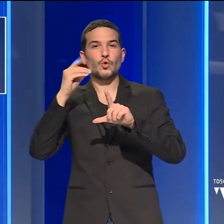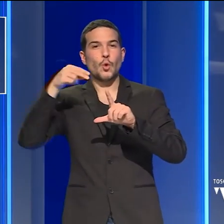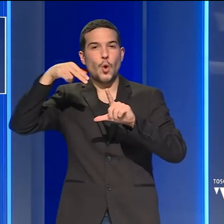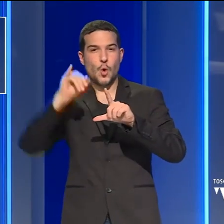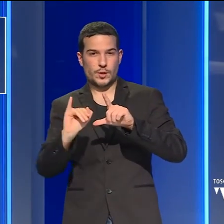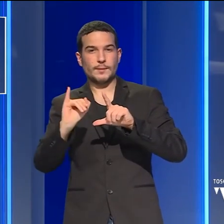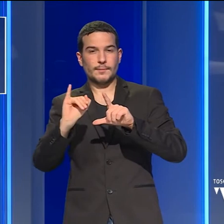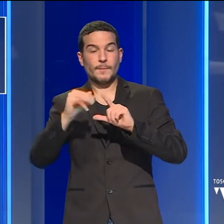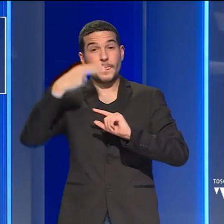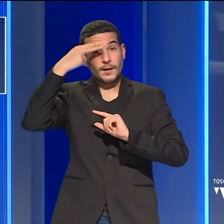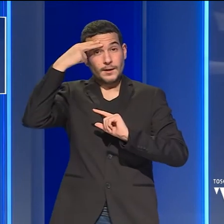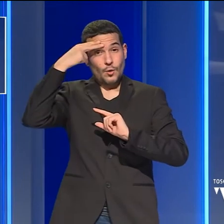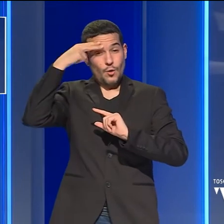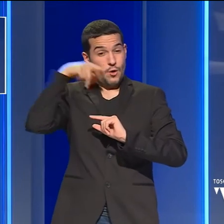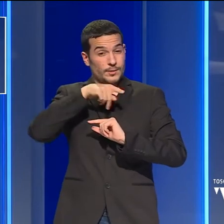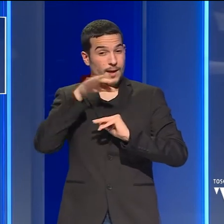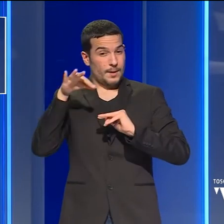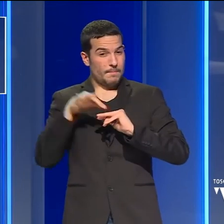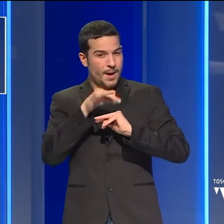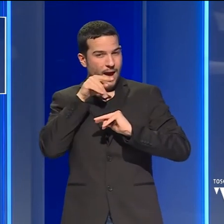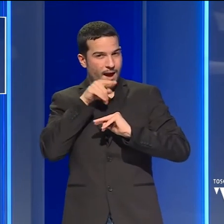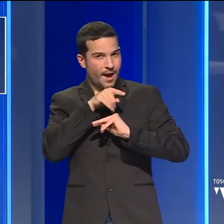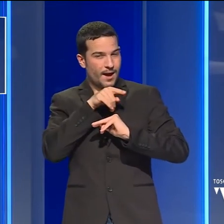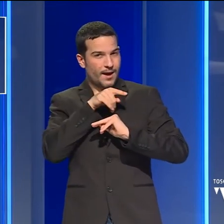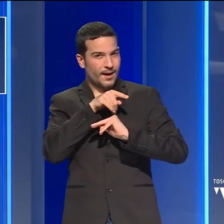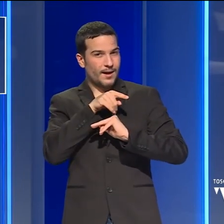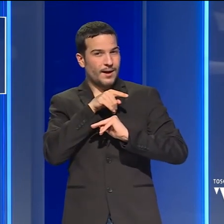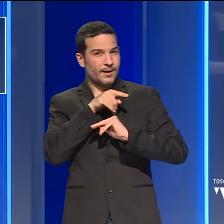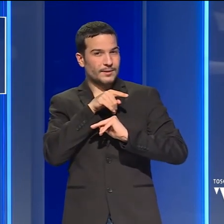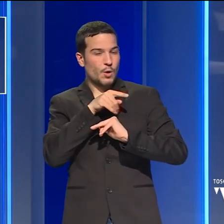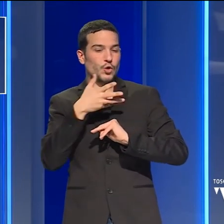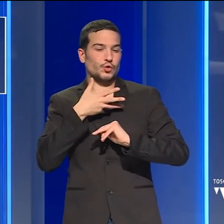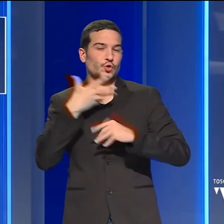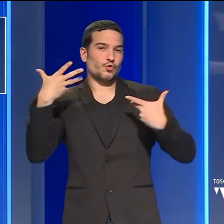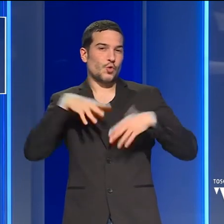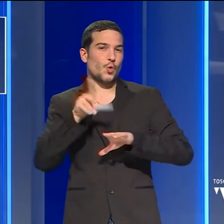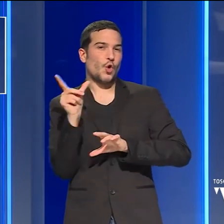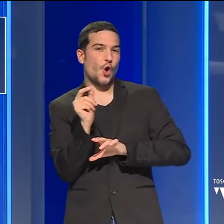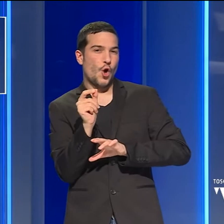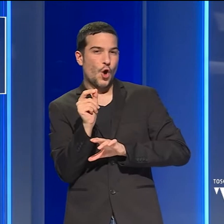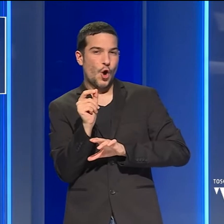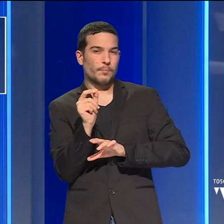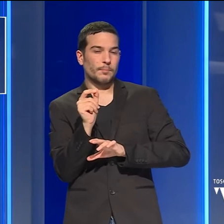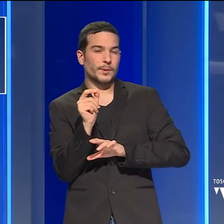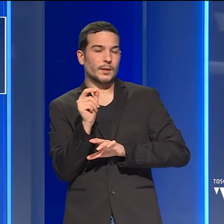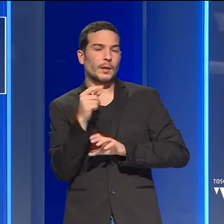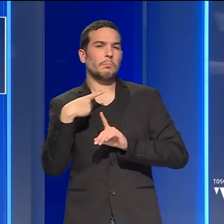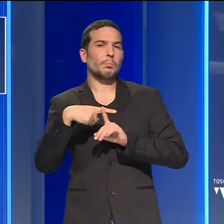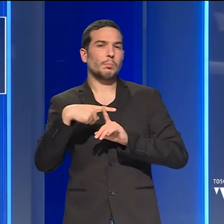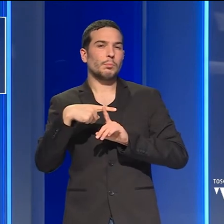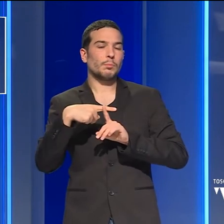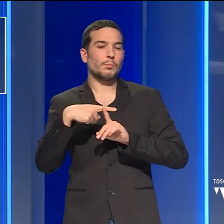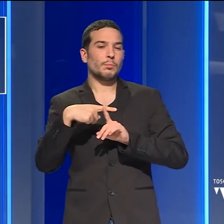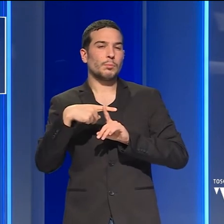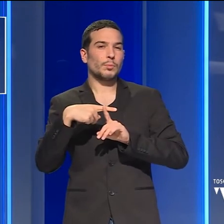ricordare la ricorrenza della loro unione, oltre allo sconto coppie, gli uffizi hanno programmato